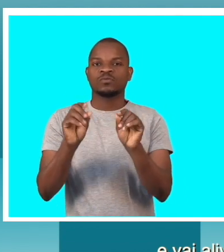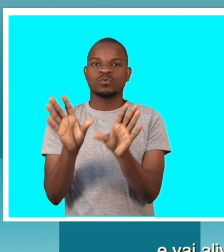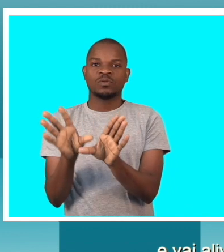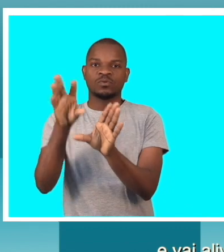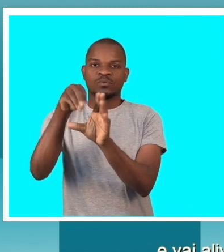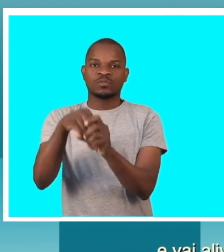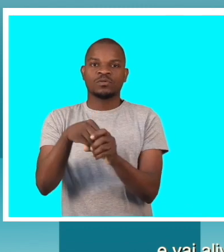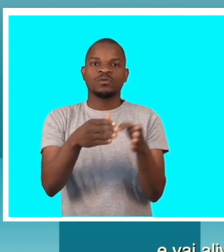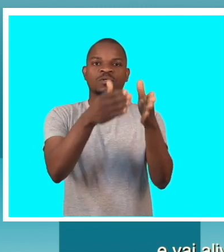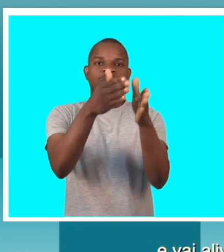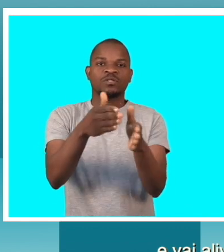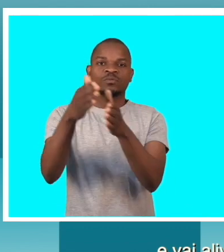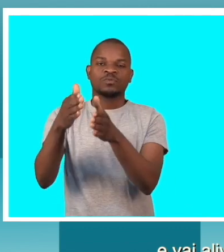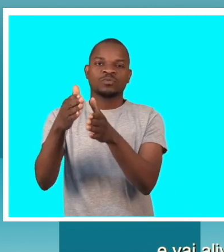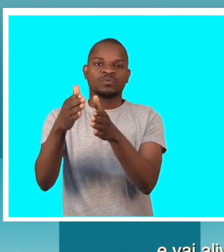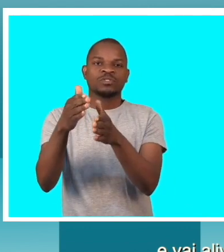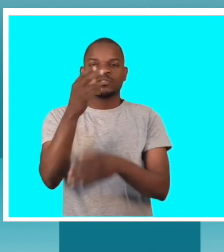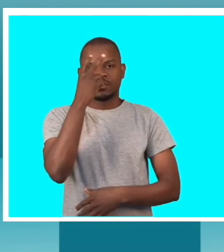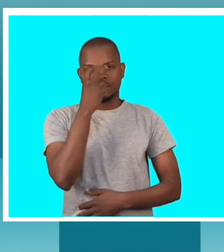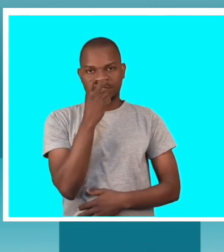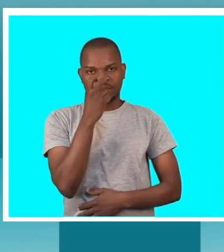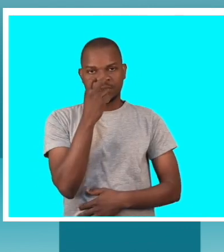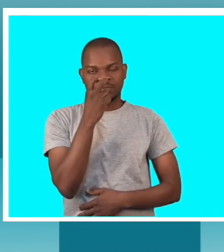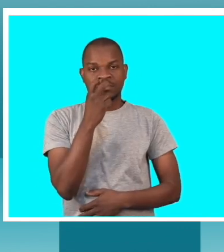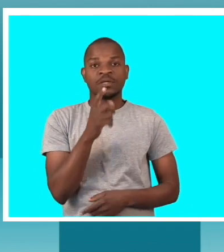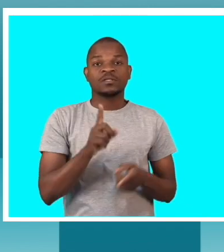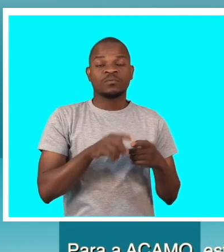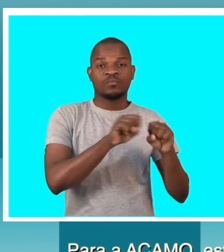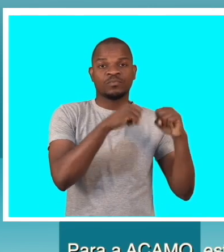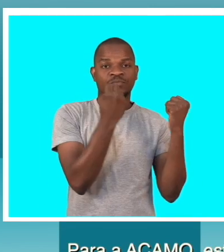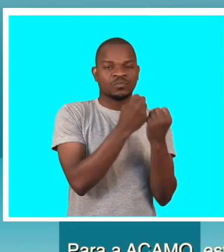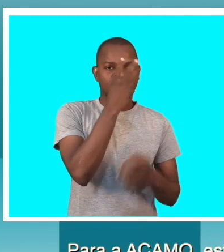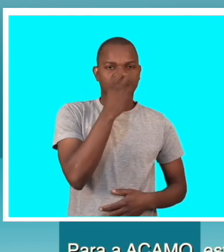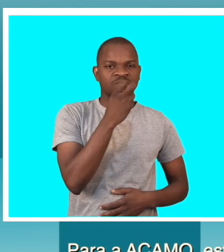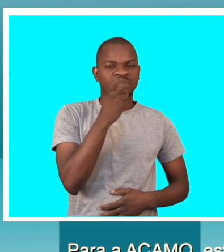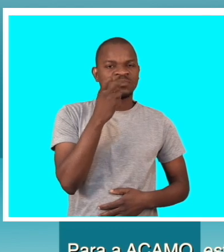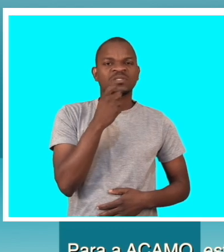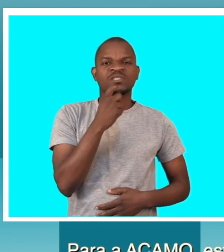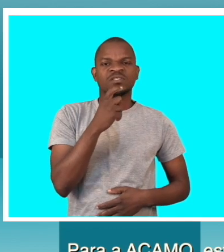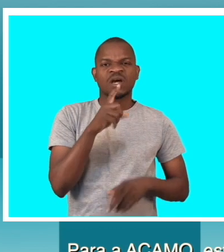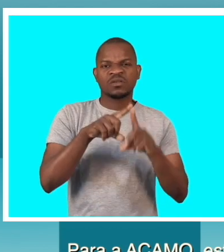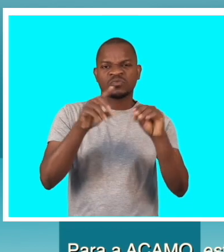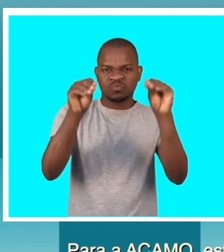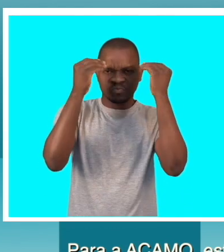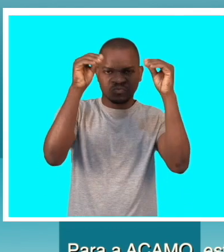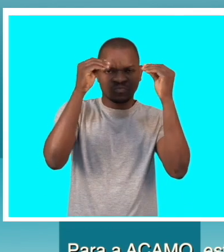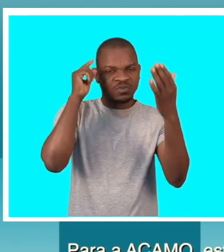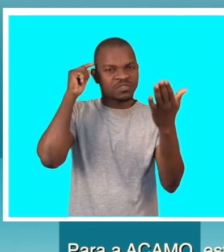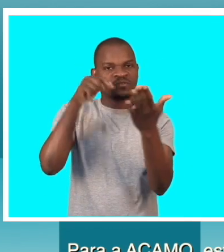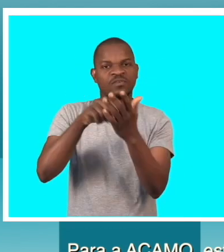inclusão das pessoas com deficiência visual. Para Camo, esta formação é uma avalia, pois vai